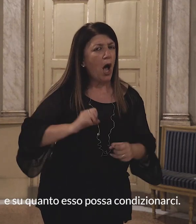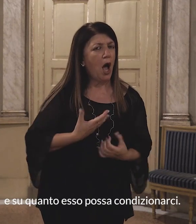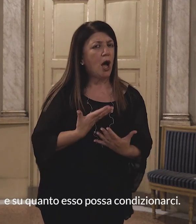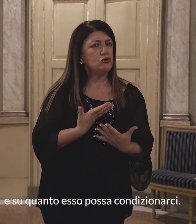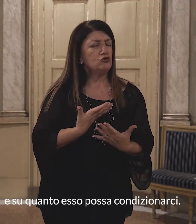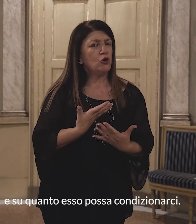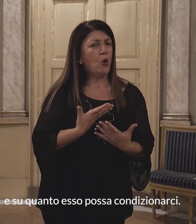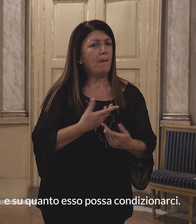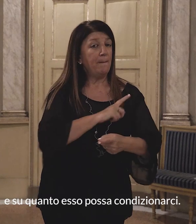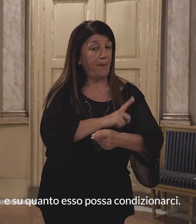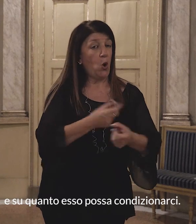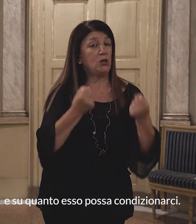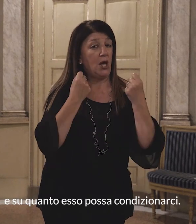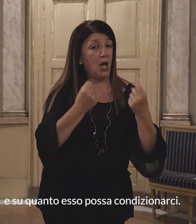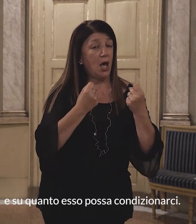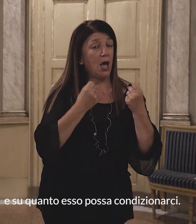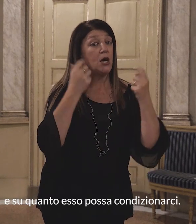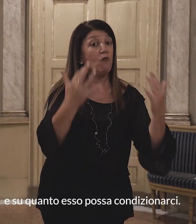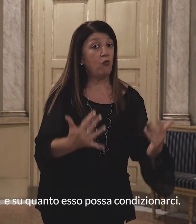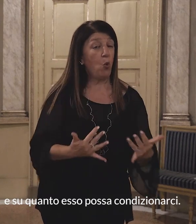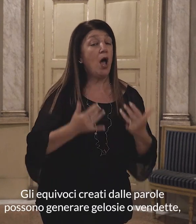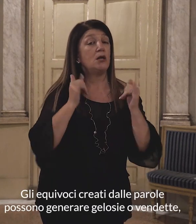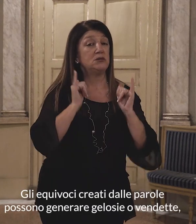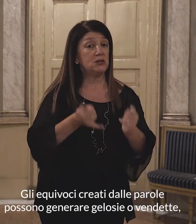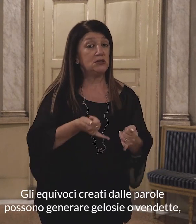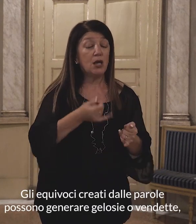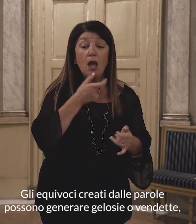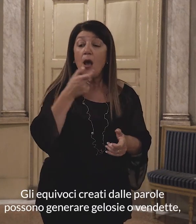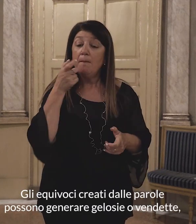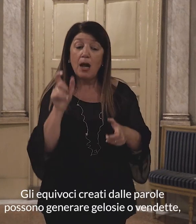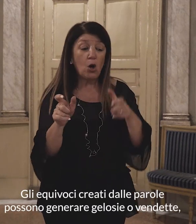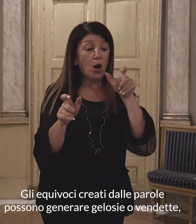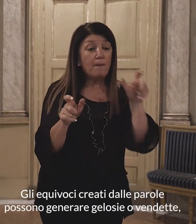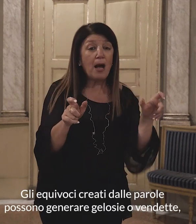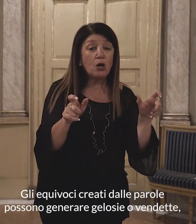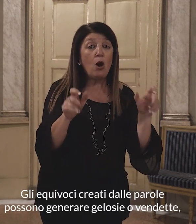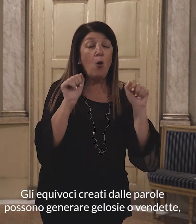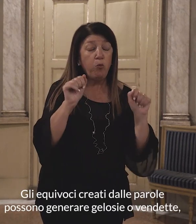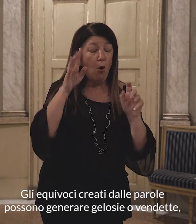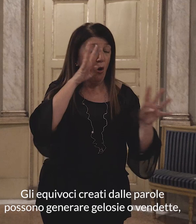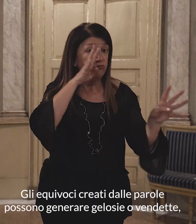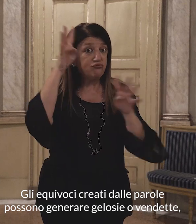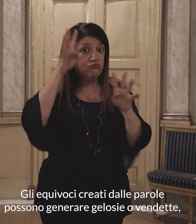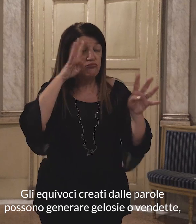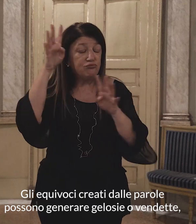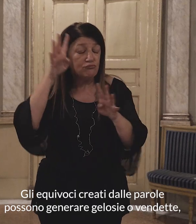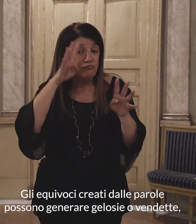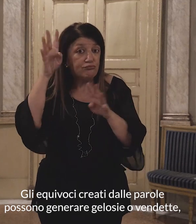Gli equivoci creati dalle parole possono generare gelosie o vendette. Una